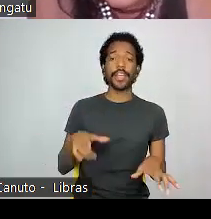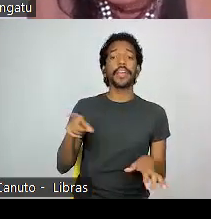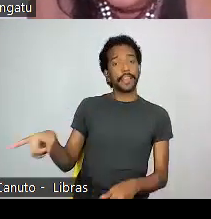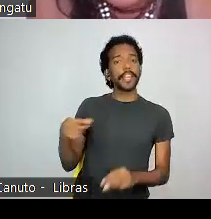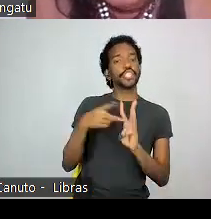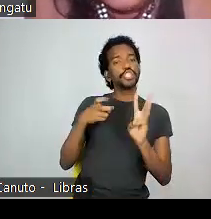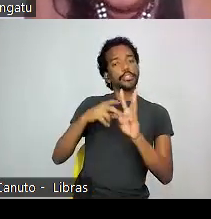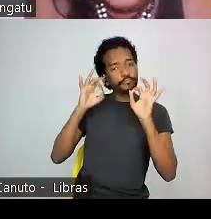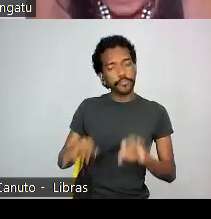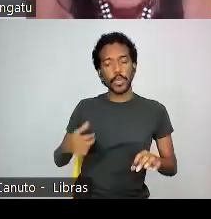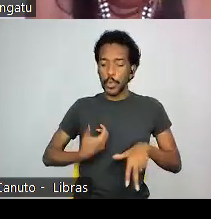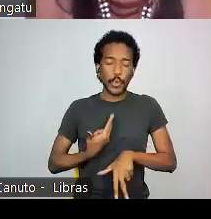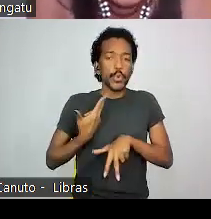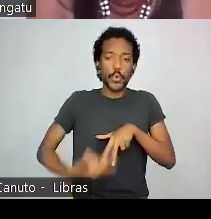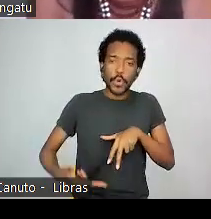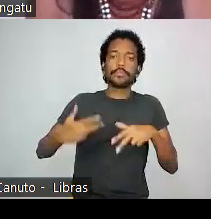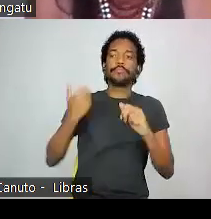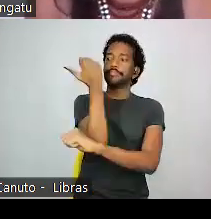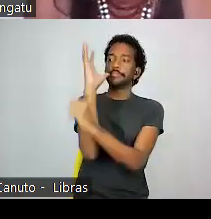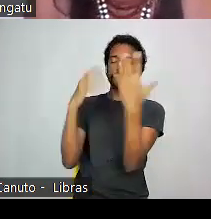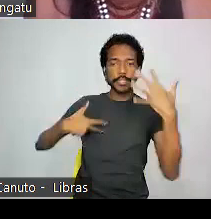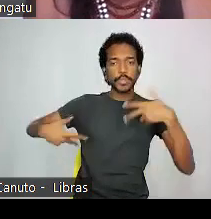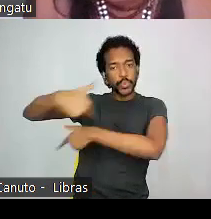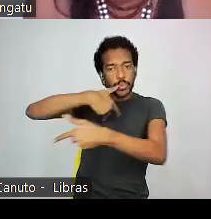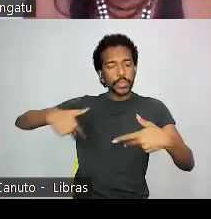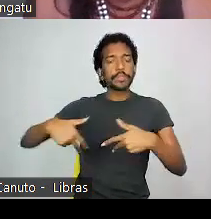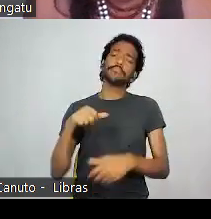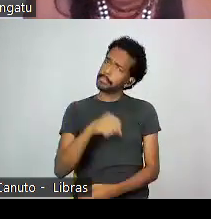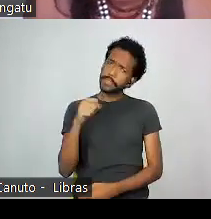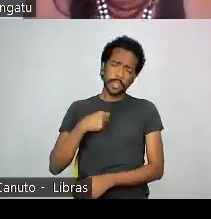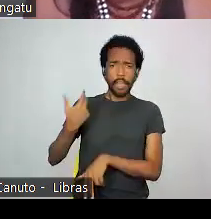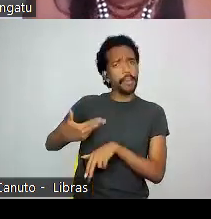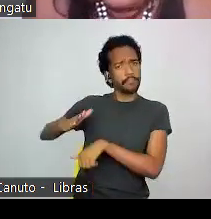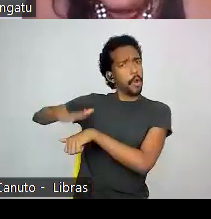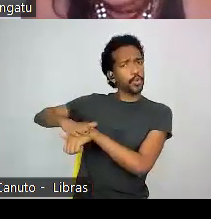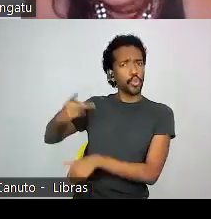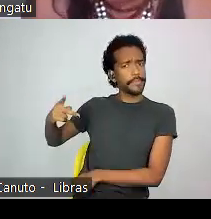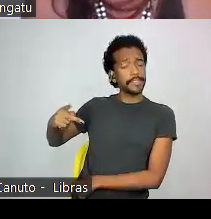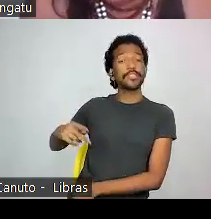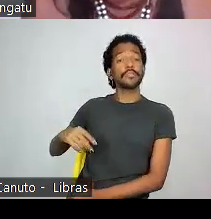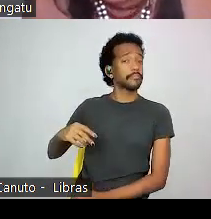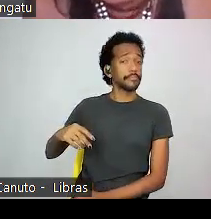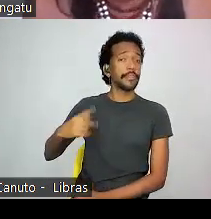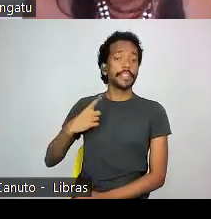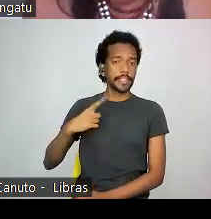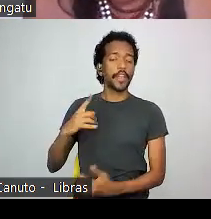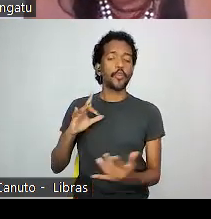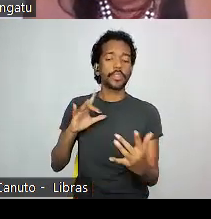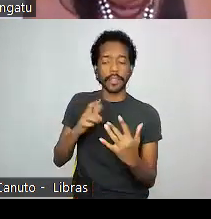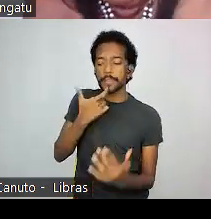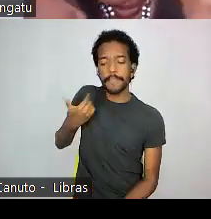indígena anda pelado no meio do mato. Sim, você tem indígenas, assim, que são autonomistas. Você tem indígenas de contato recente,